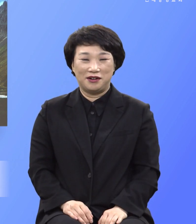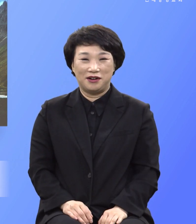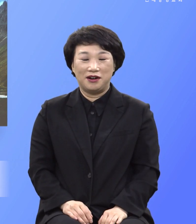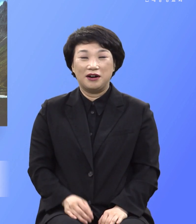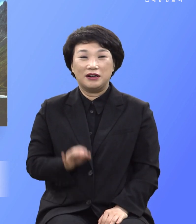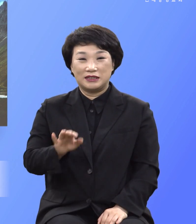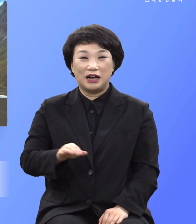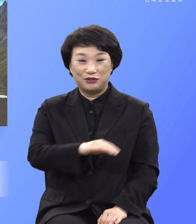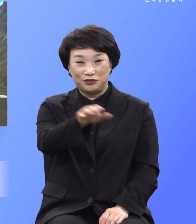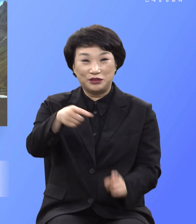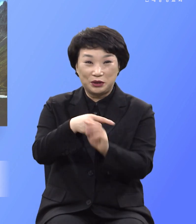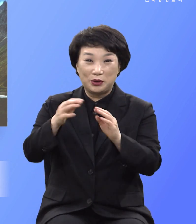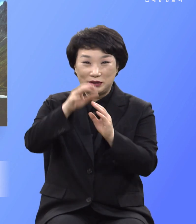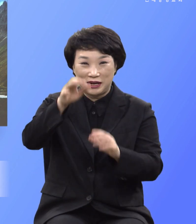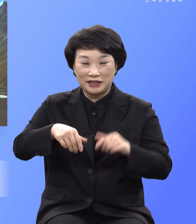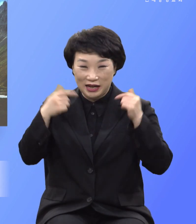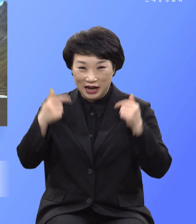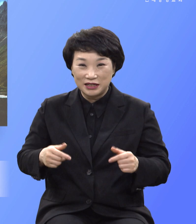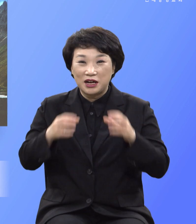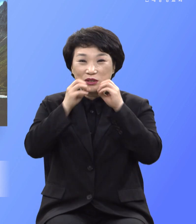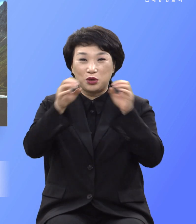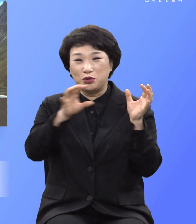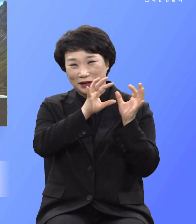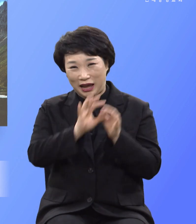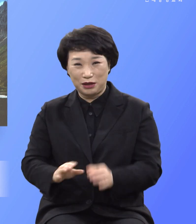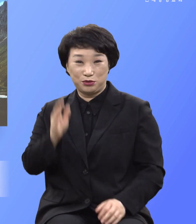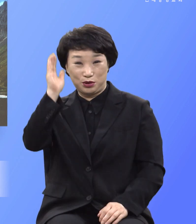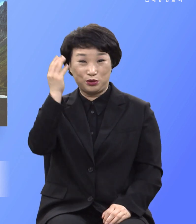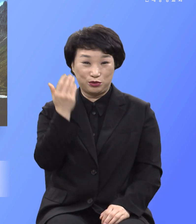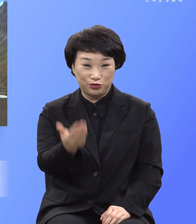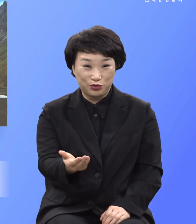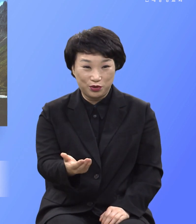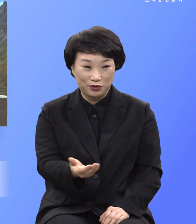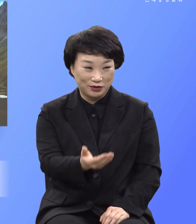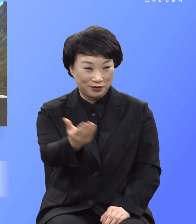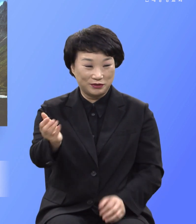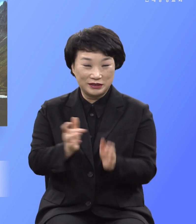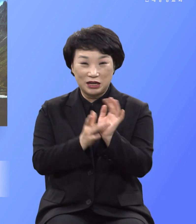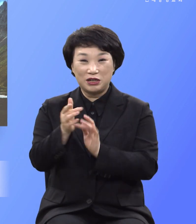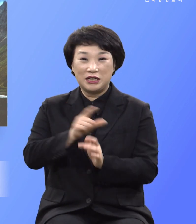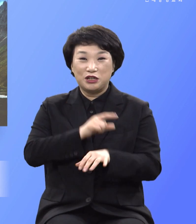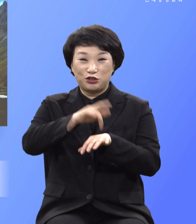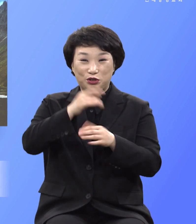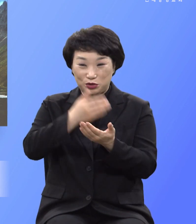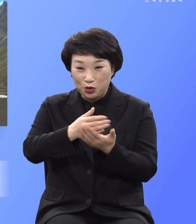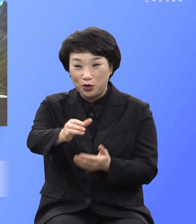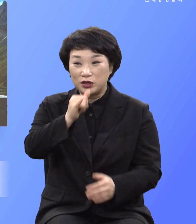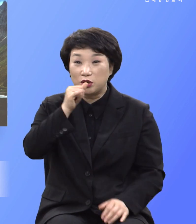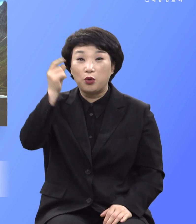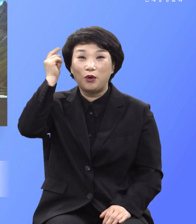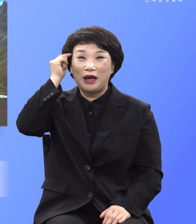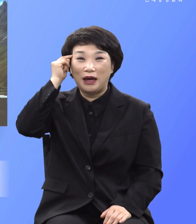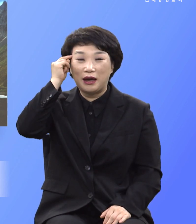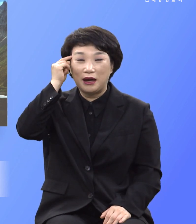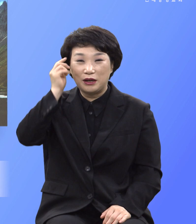연태중앙교에도 전도를 계속 말하며 예수 이름으로 귀신을 쫓아내는 것은 주님과